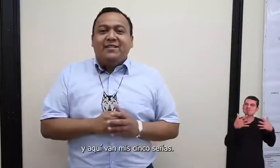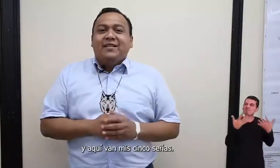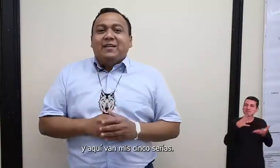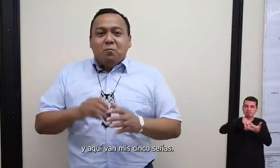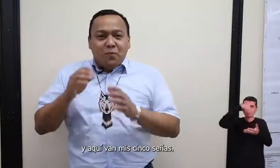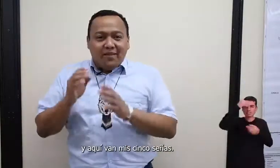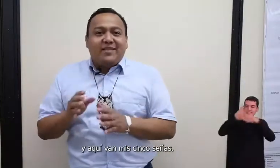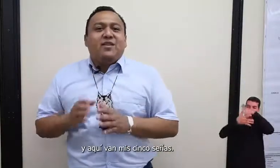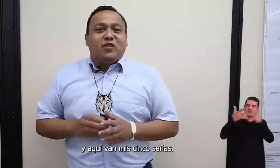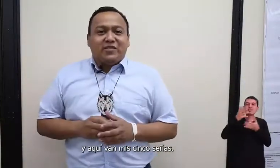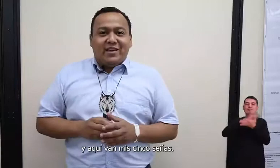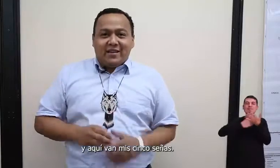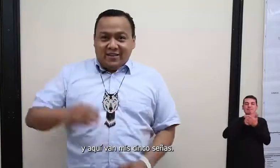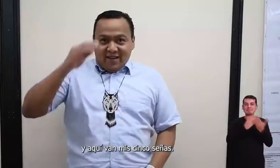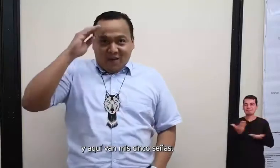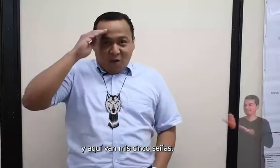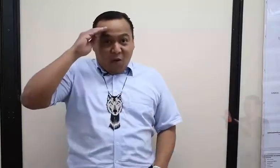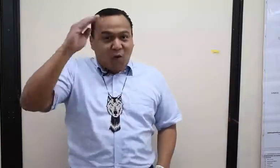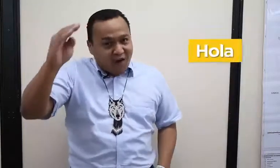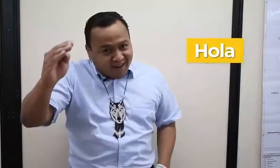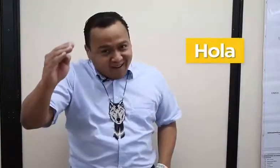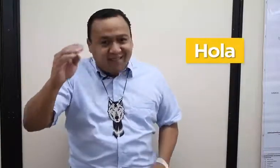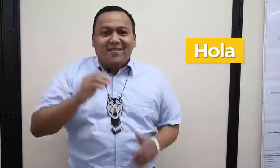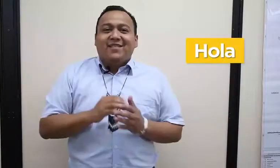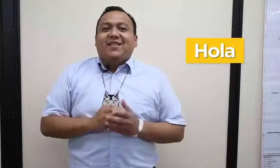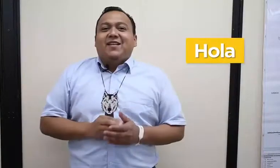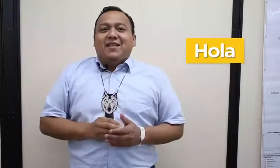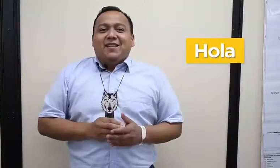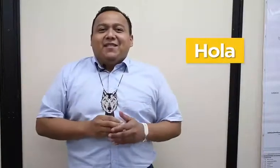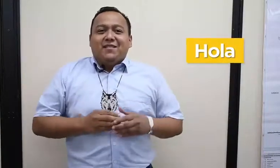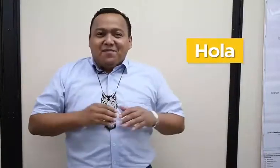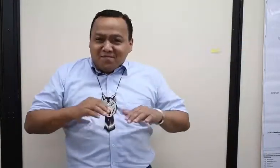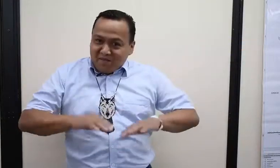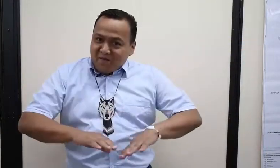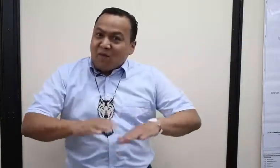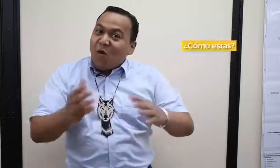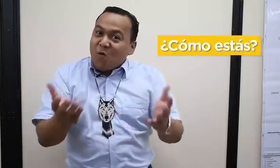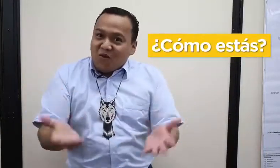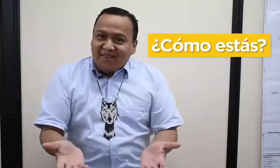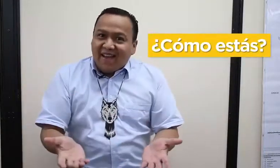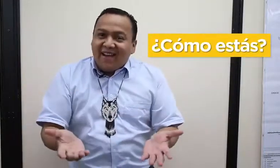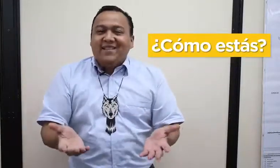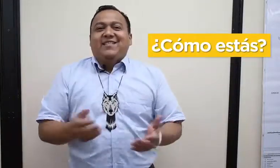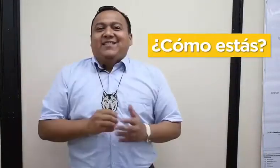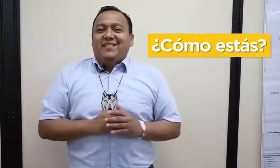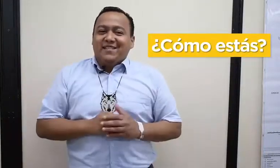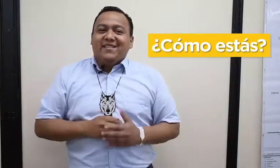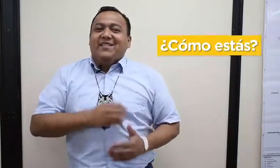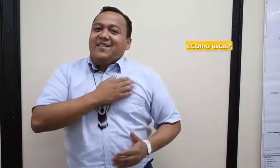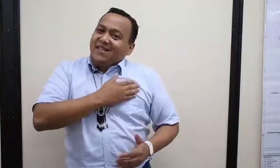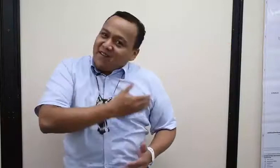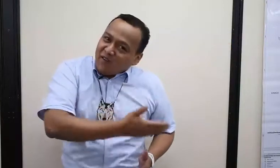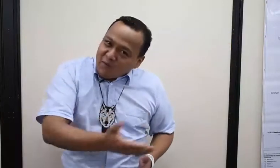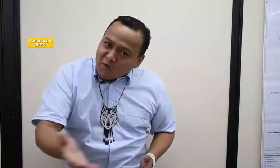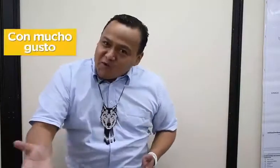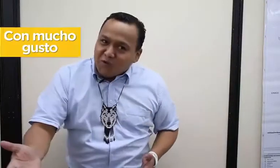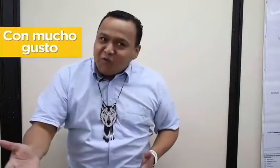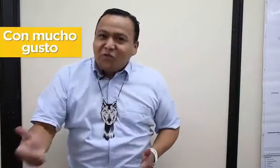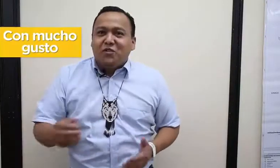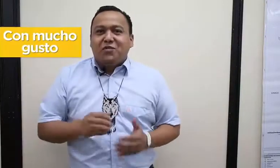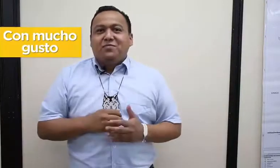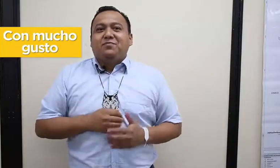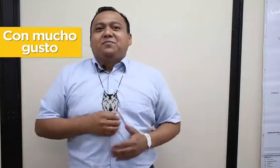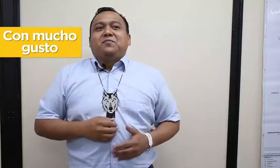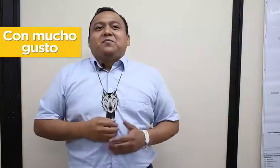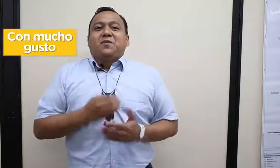aquí van mis cinco señas. Hola, ¿cómo estás? Con mucho